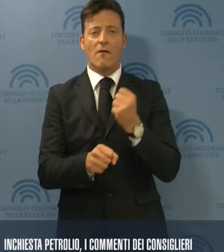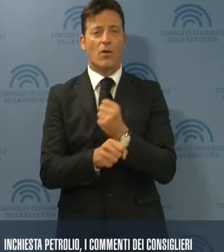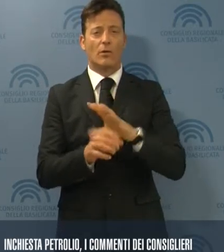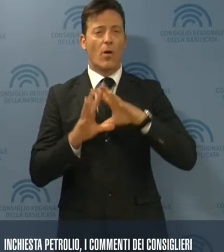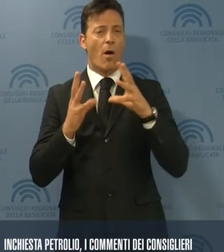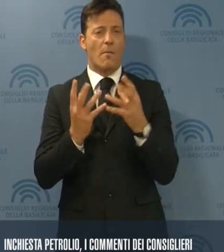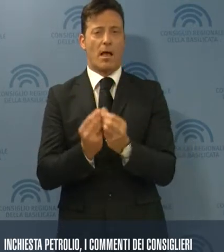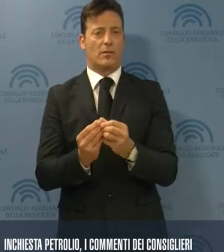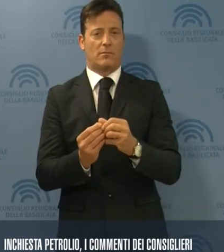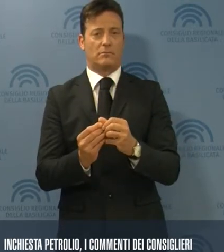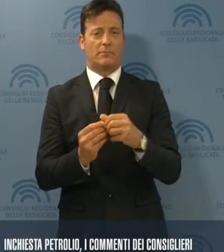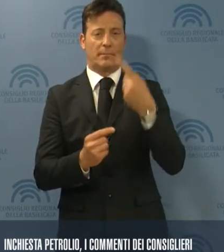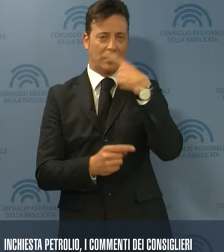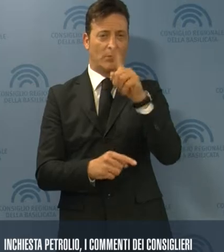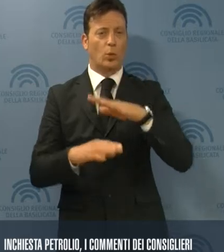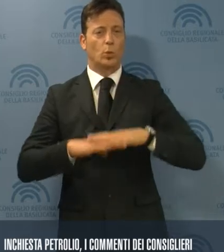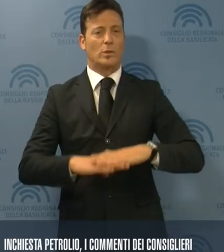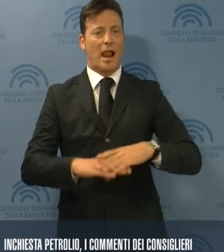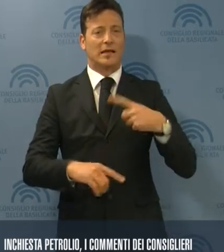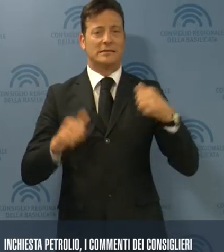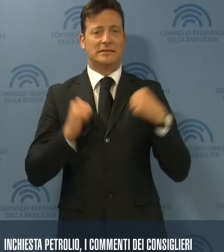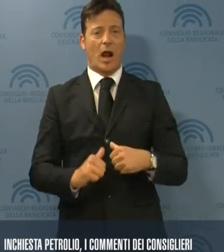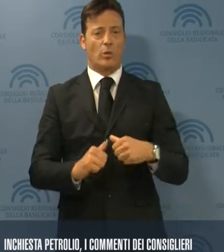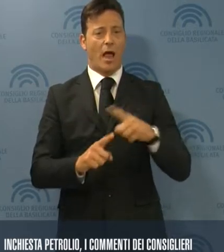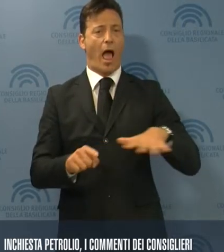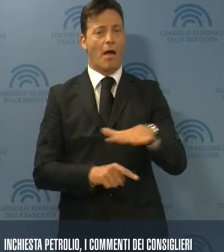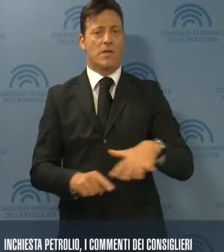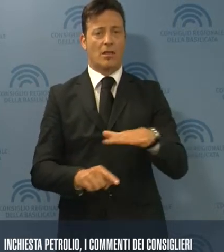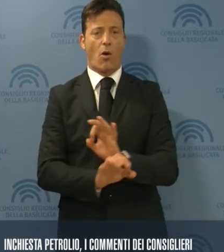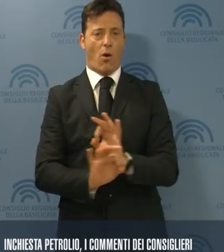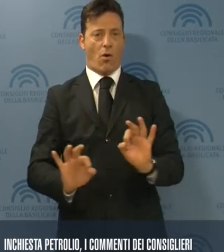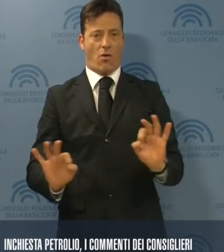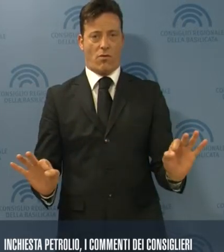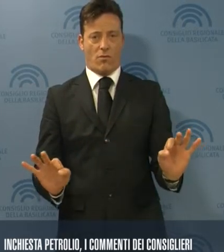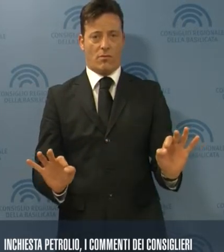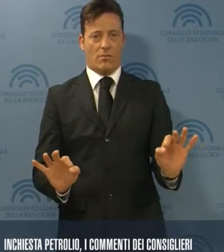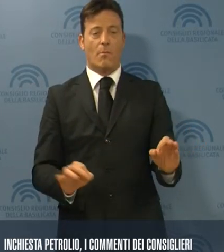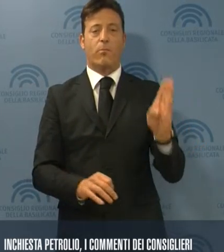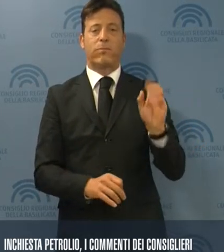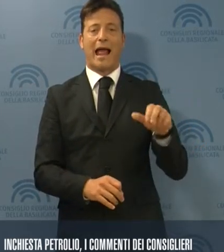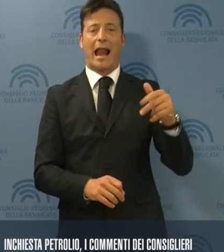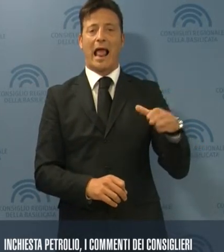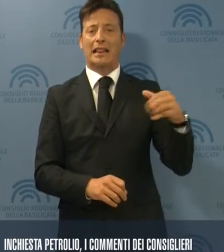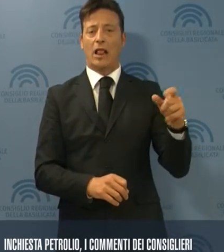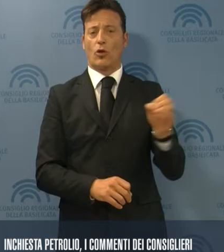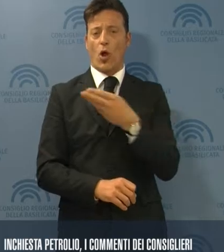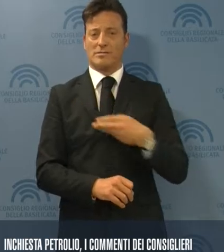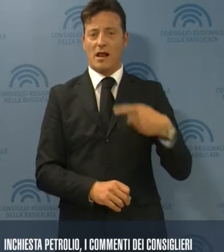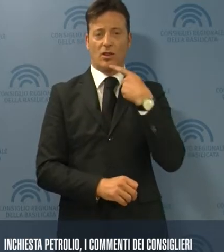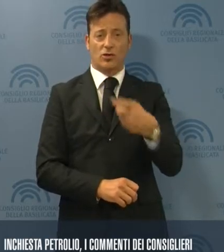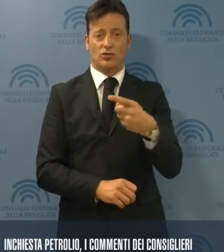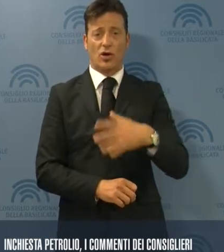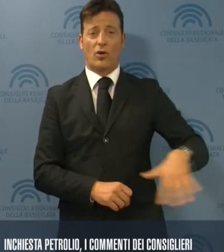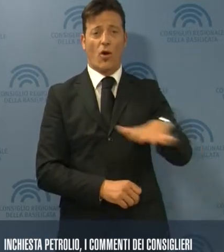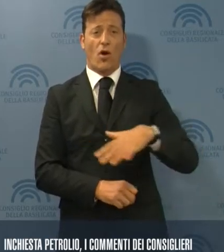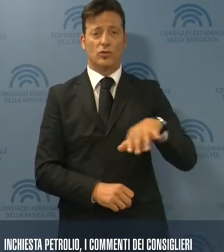pieno le sue prerogative sulla tutela della salute e dell'ambiente. Per Benedetto, noi Lucani siamo vittime